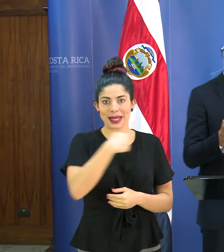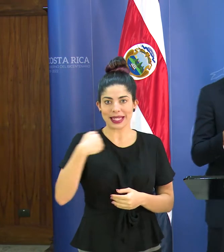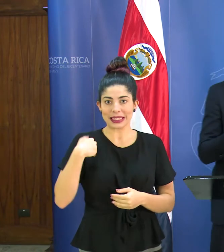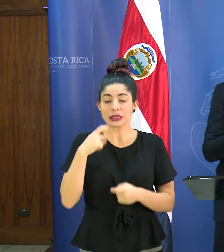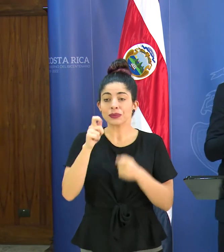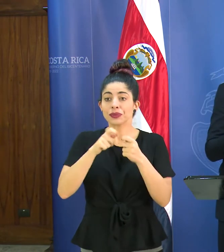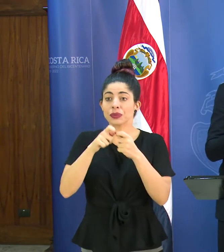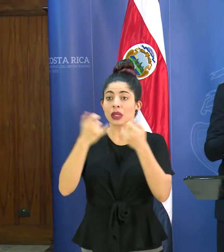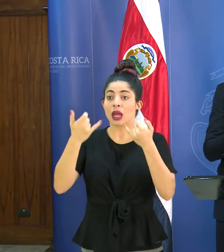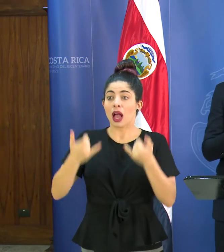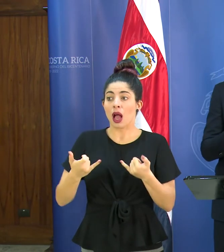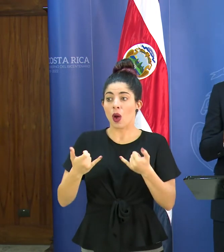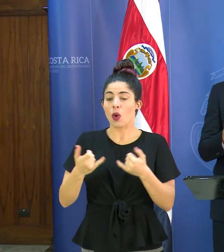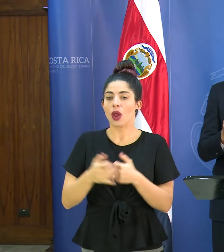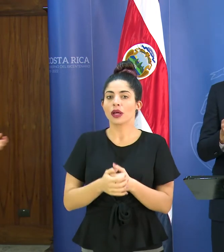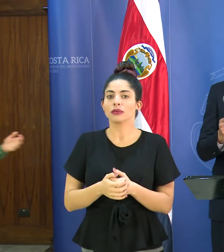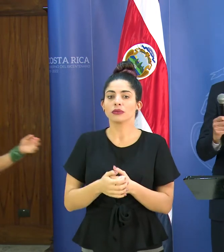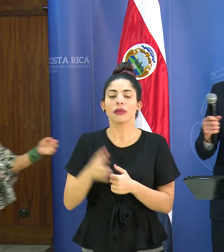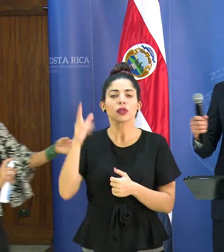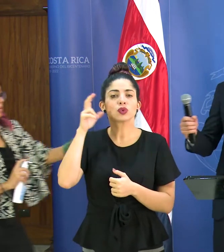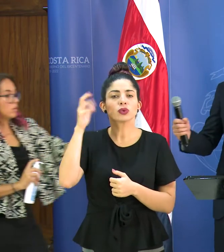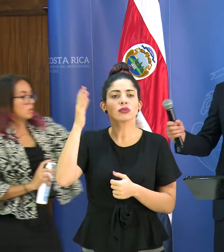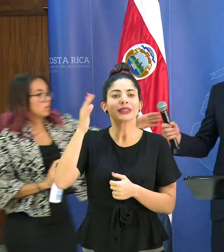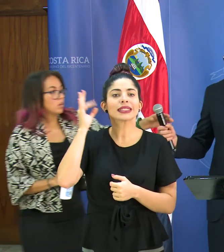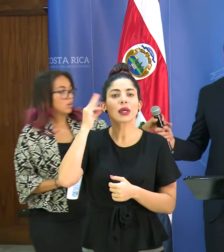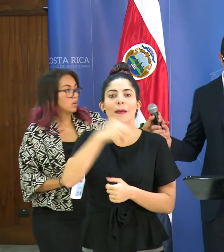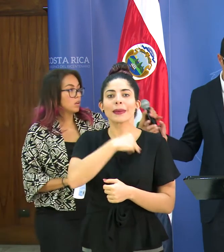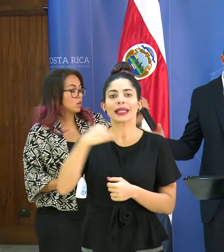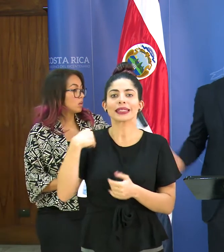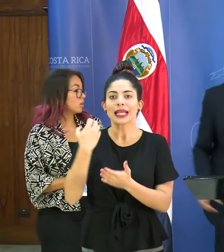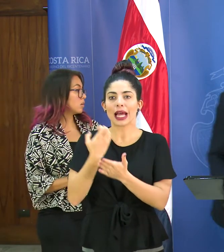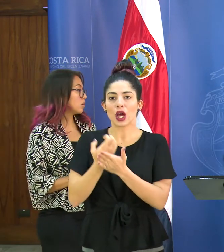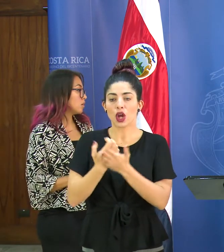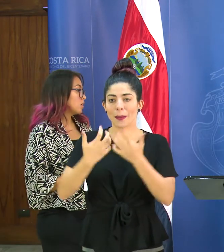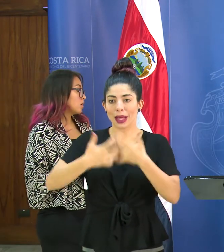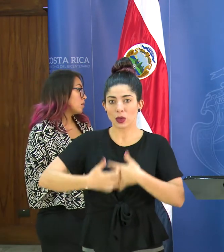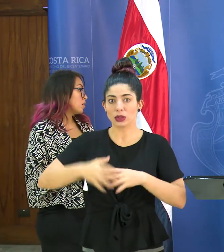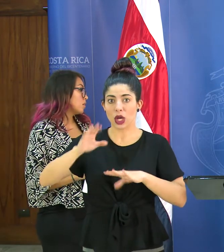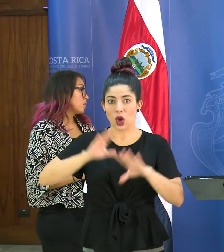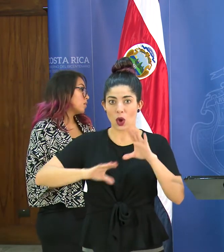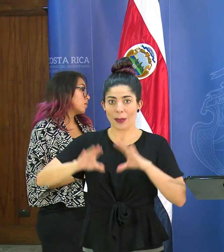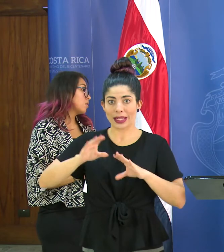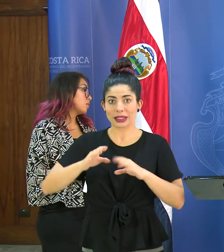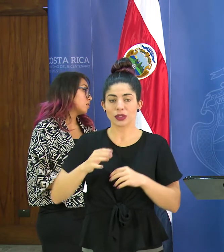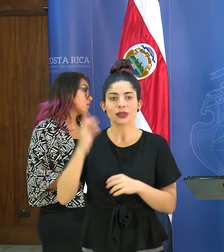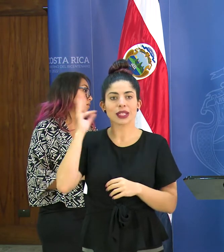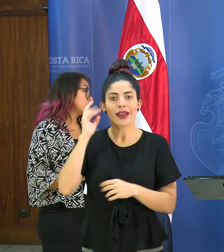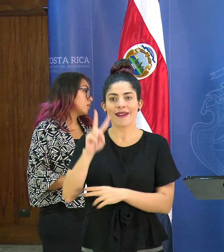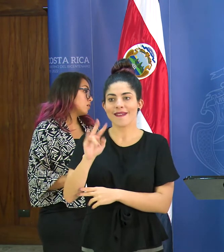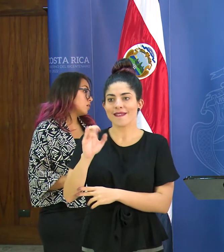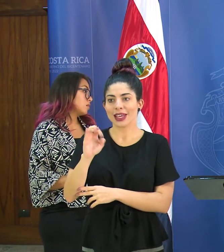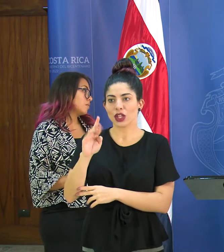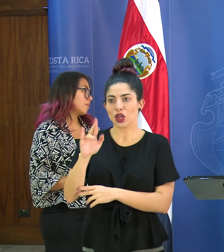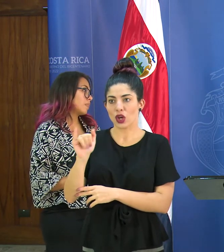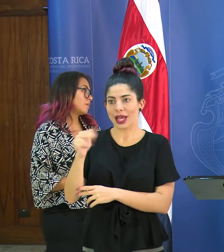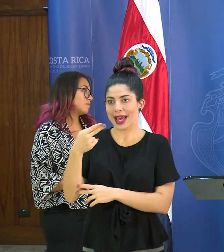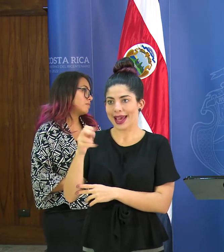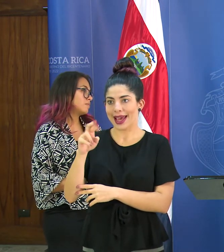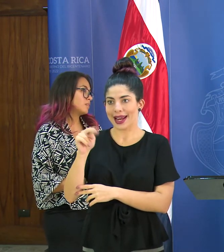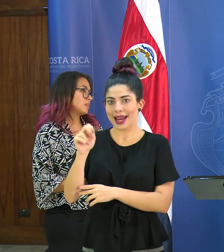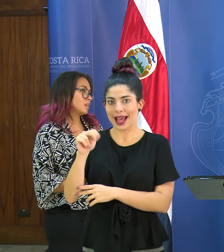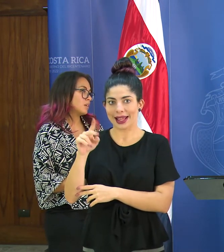Precisamente vamos a escuchar a la señora ministra de Economía, Industria y Comercio, la señora Victoria Hernández,